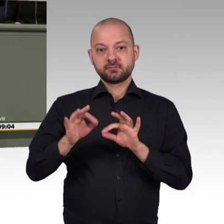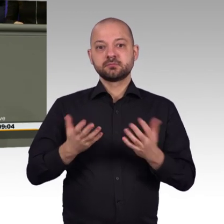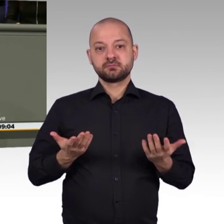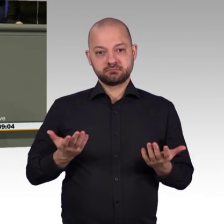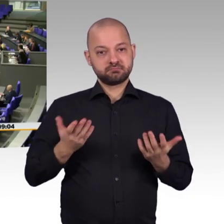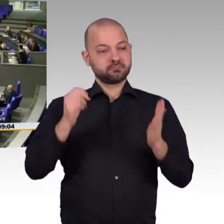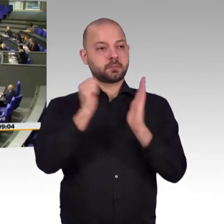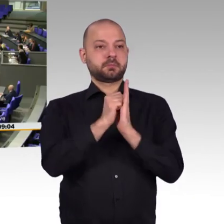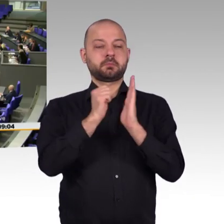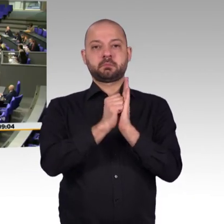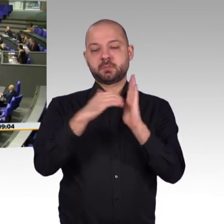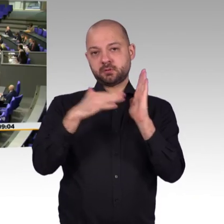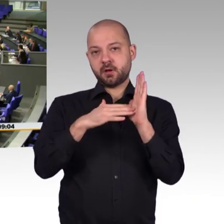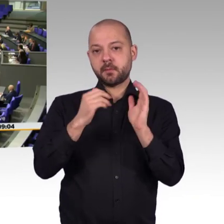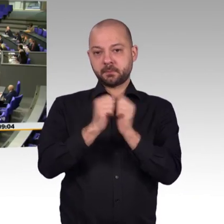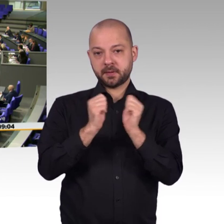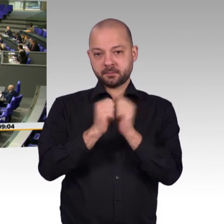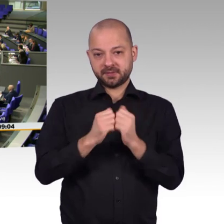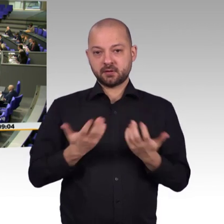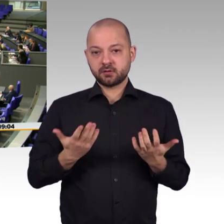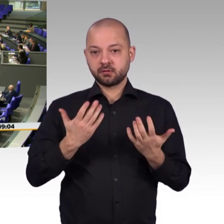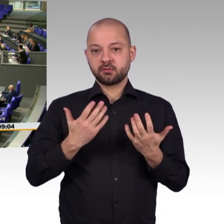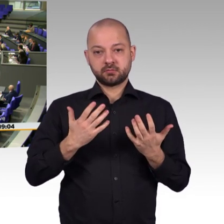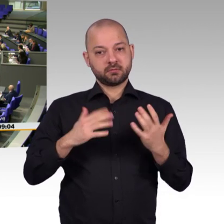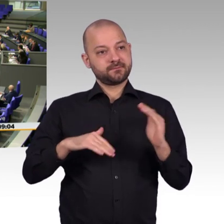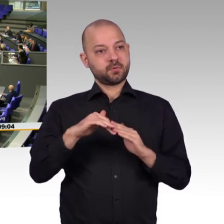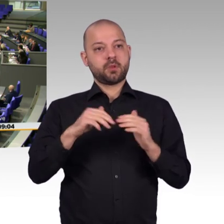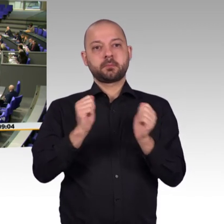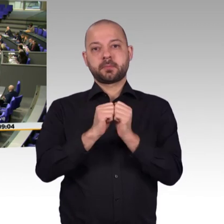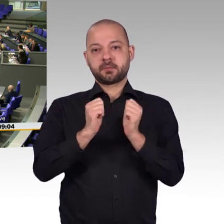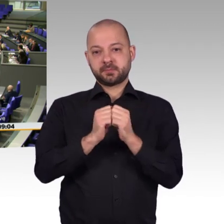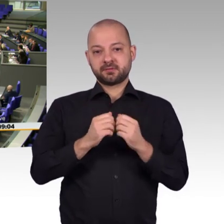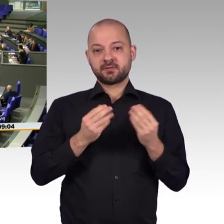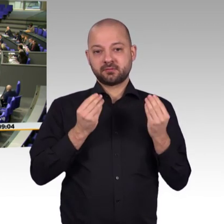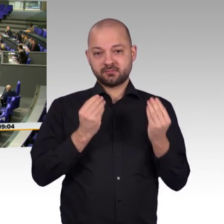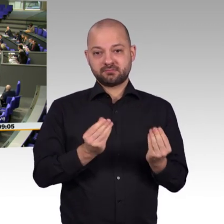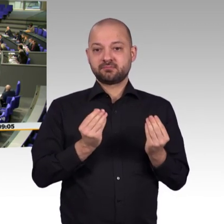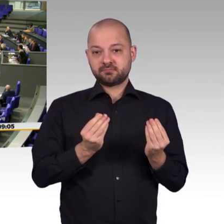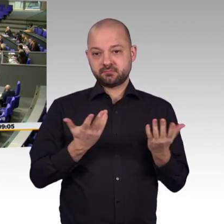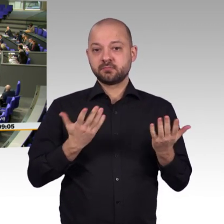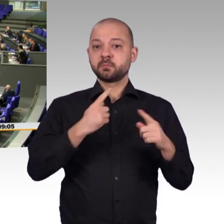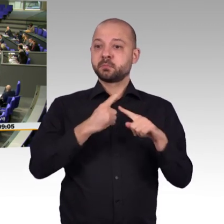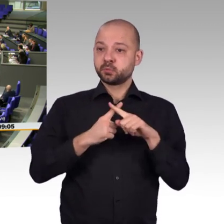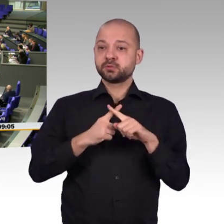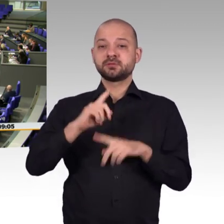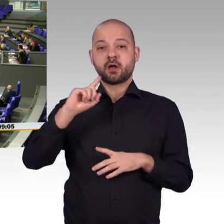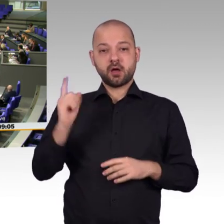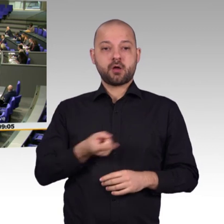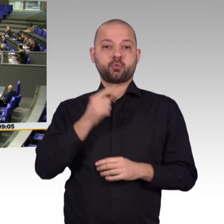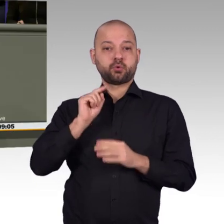Ja, und wir wollen es niederschwellig für diejenigen machen, die sich nicht für über 1.000 Euro ein iPad leisten können. Unser Ziel ist ganz klar, wir